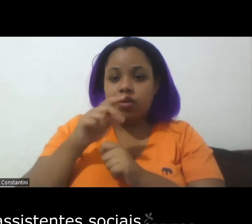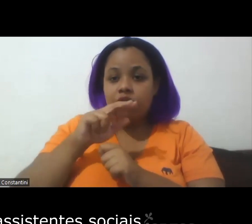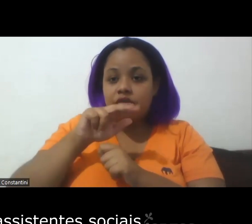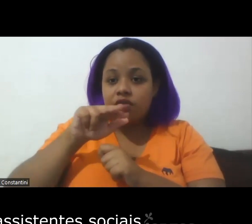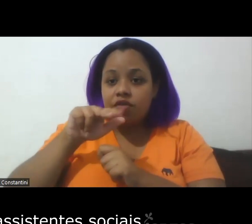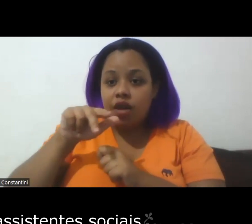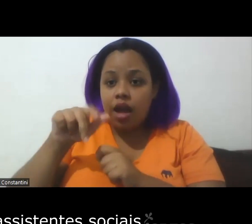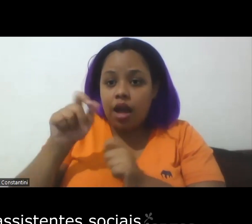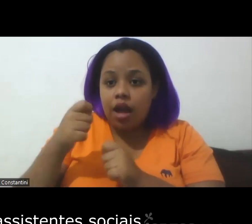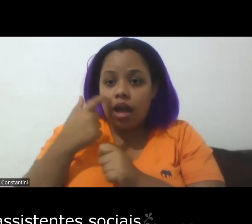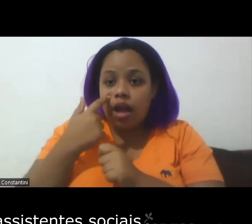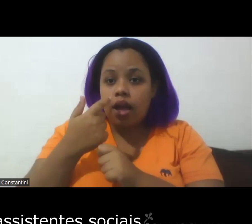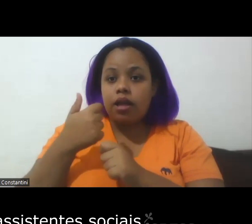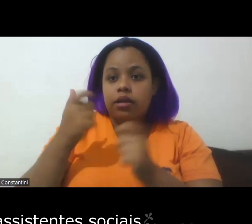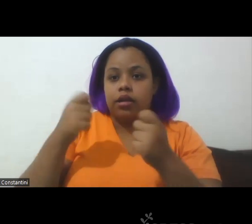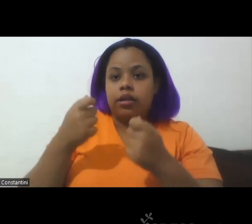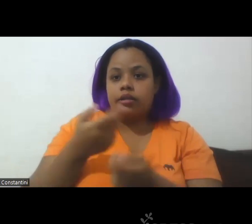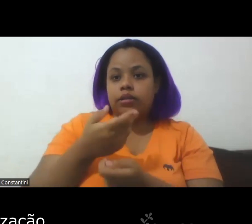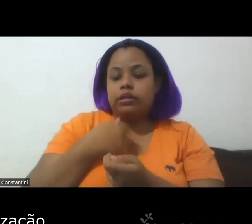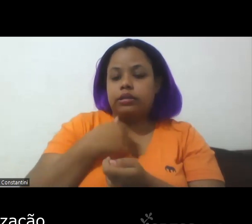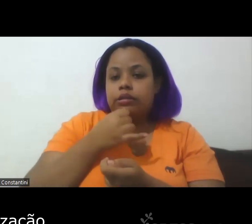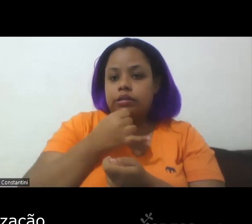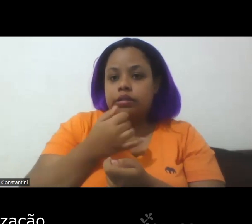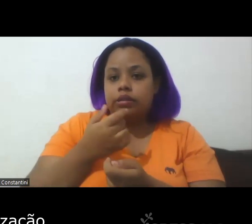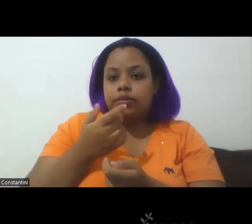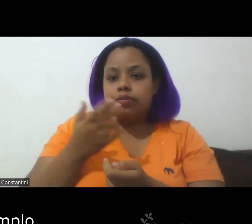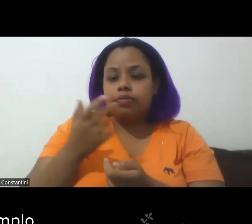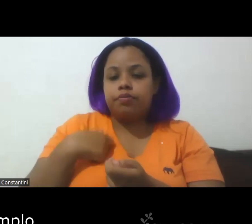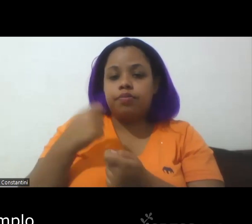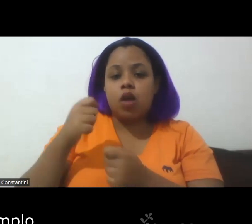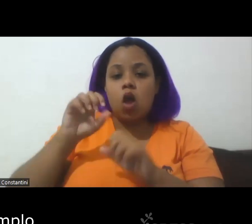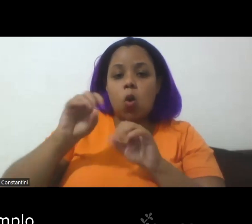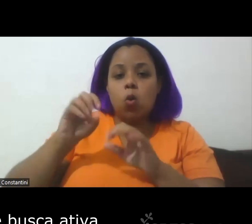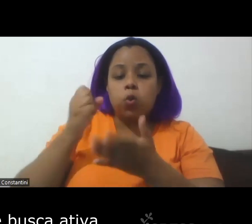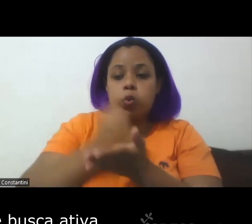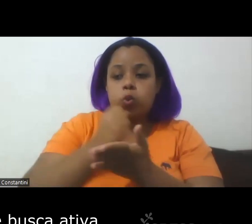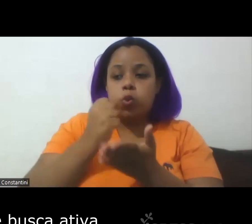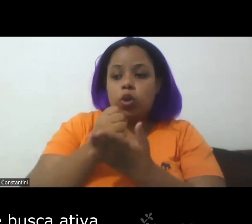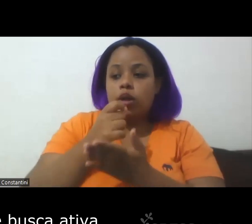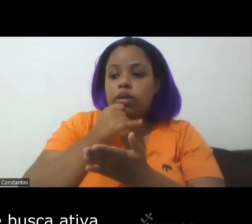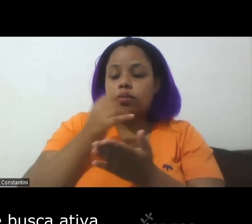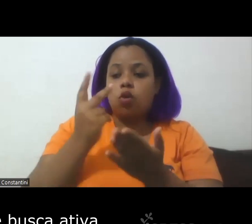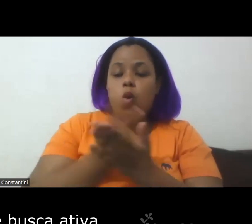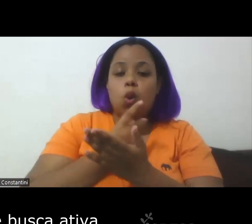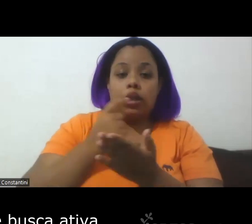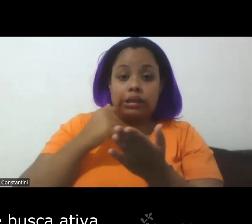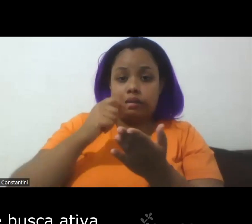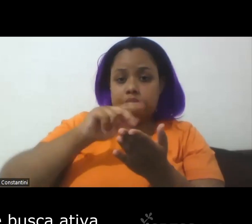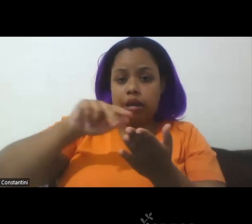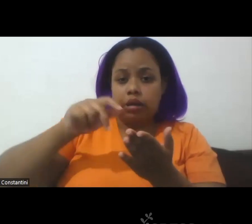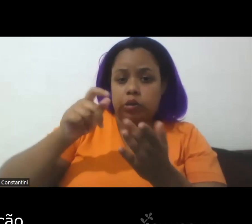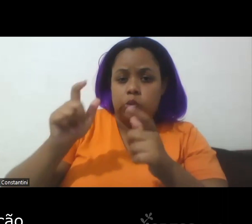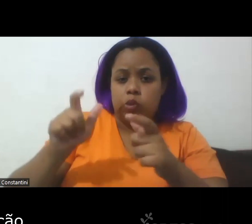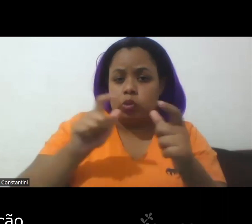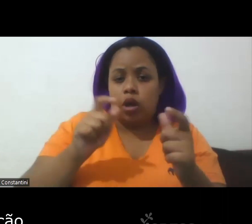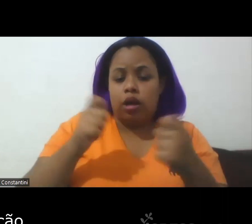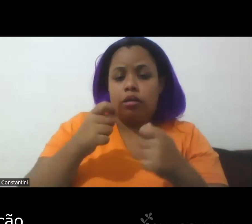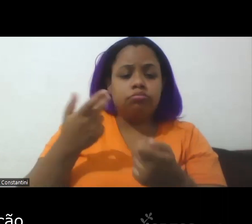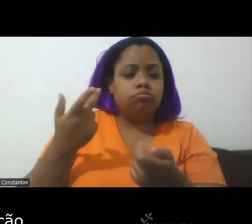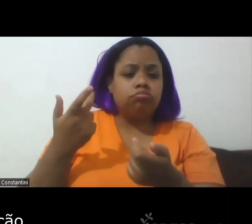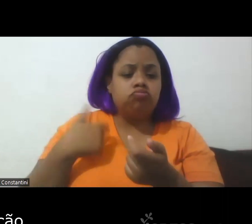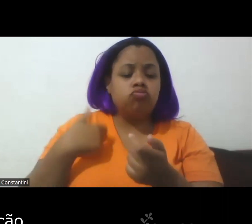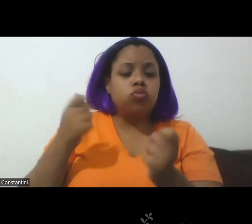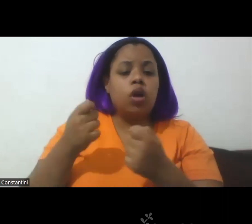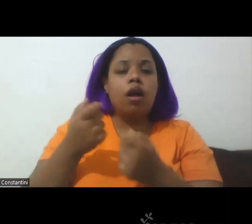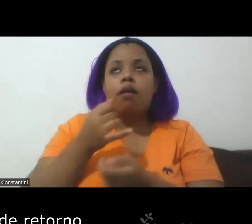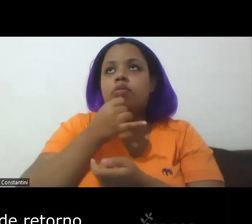a contratação de assistentes sociais, para a realização, por exemplo, de atividades de busca ativa em função